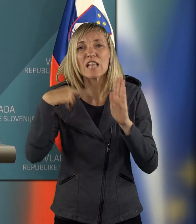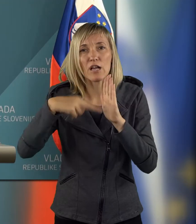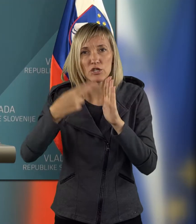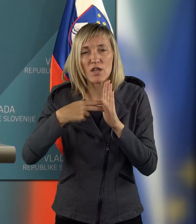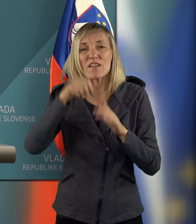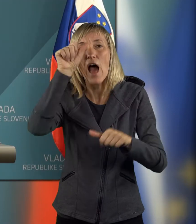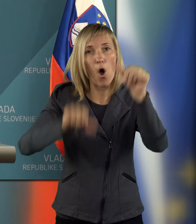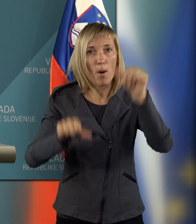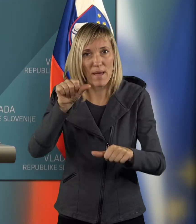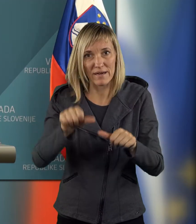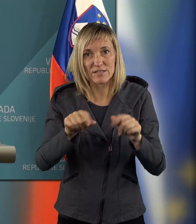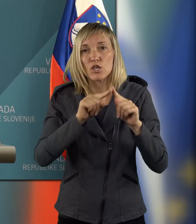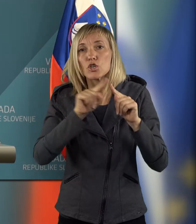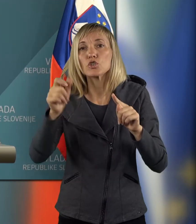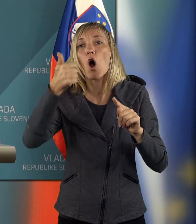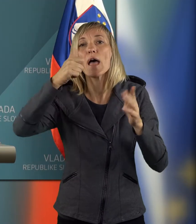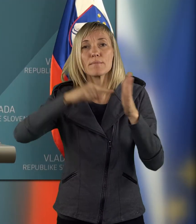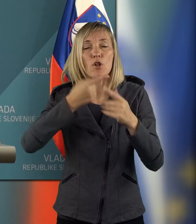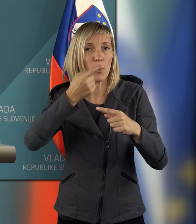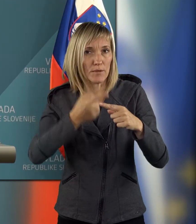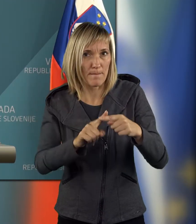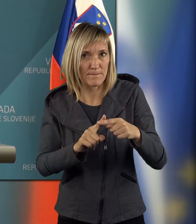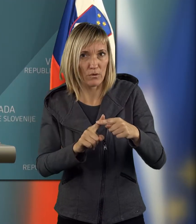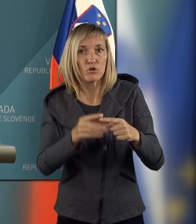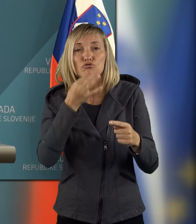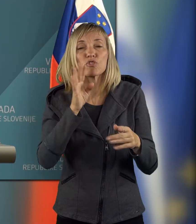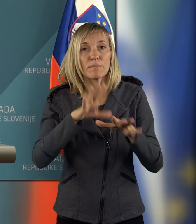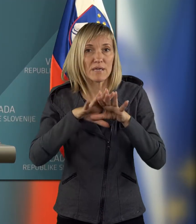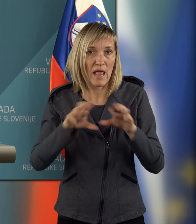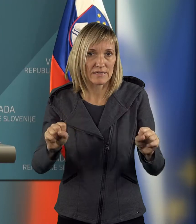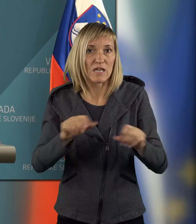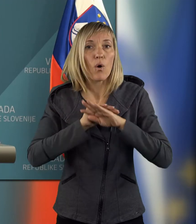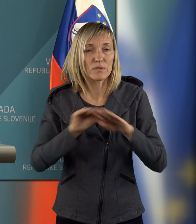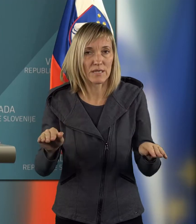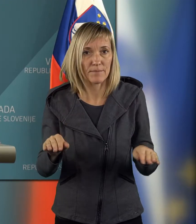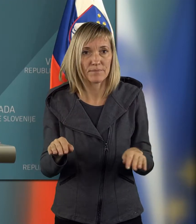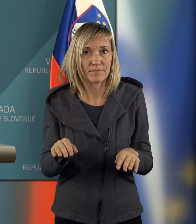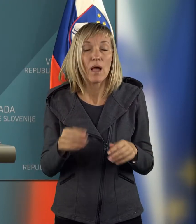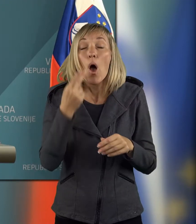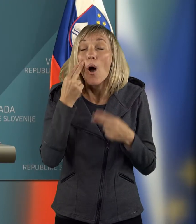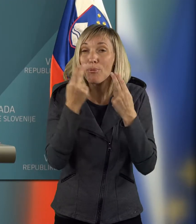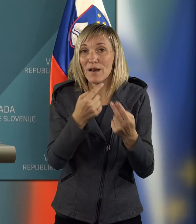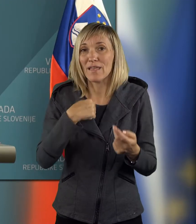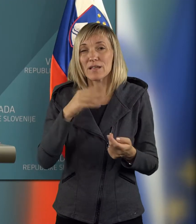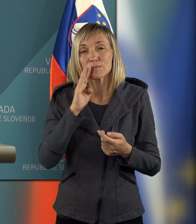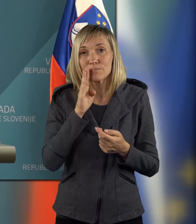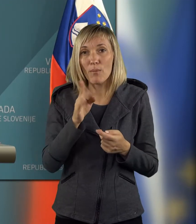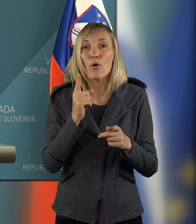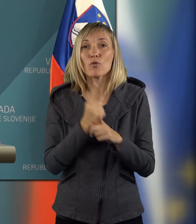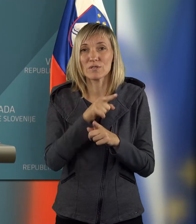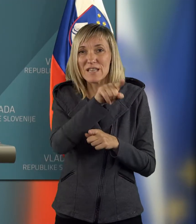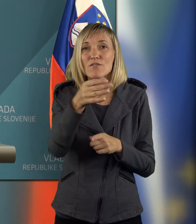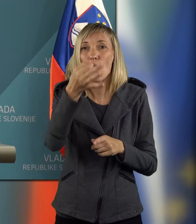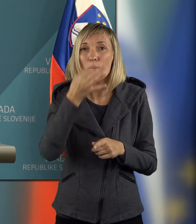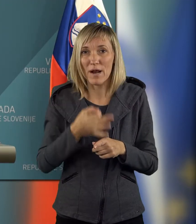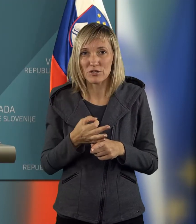števila operacij, oziroma do milijona pa pol, če bi ga realiziral. Glejte, jaz bom to, kar ste